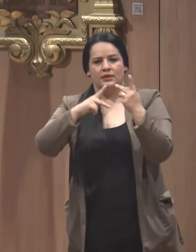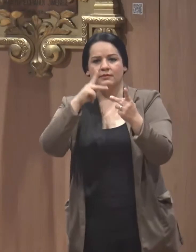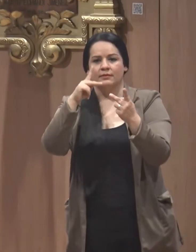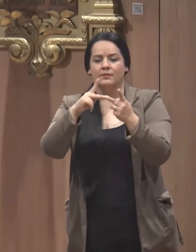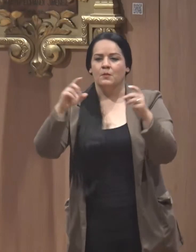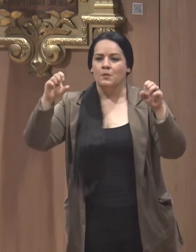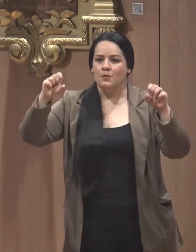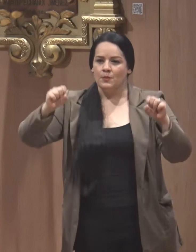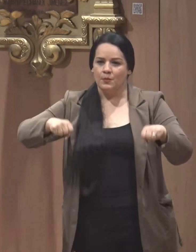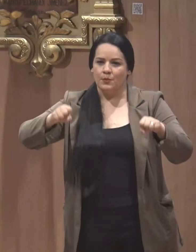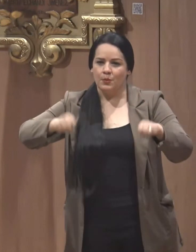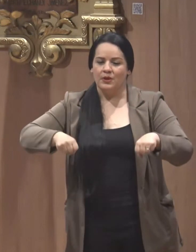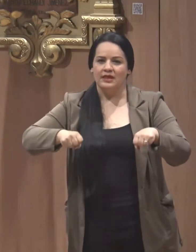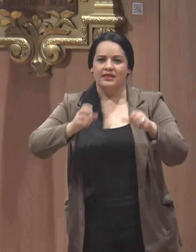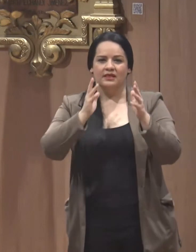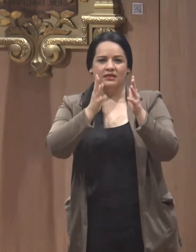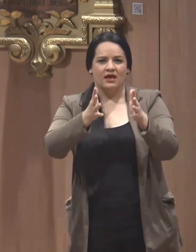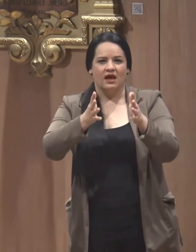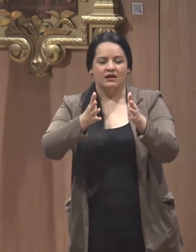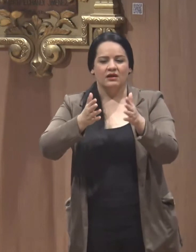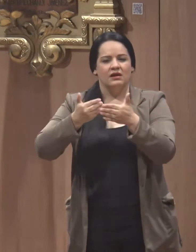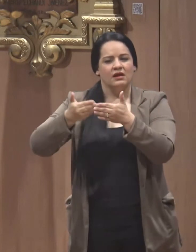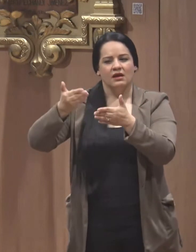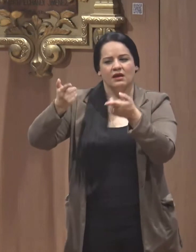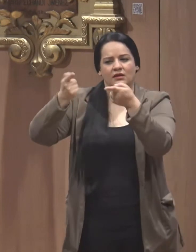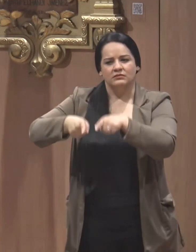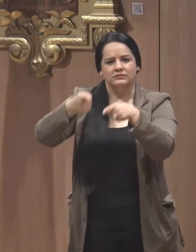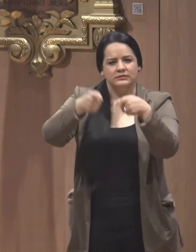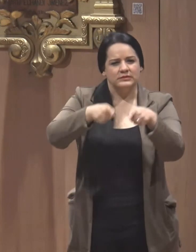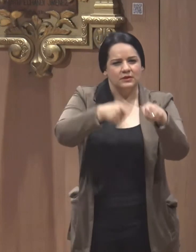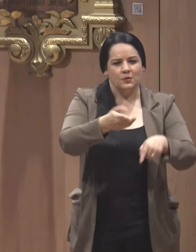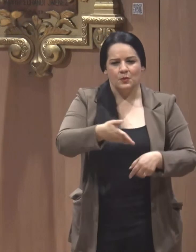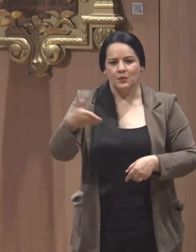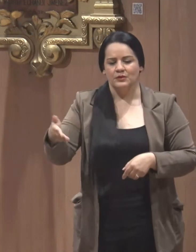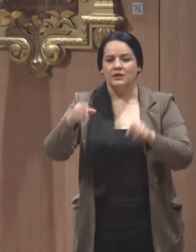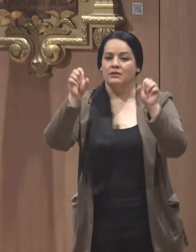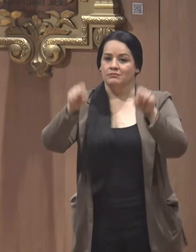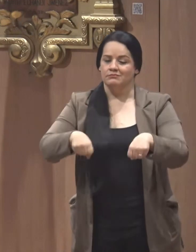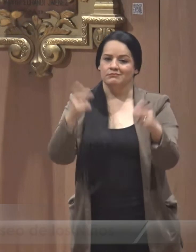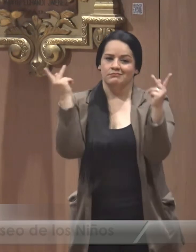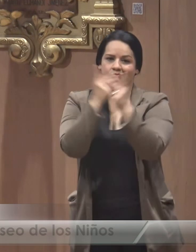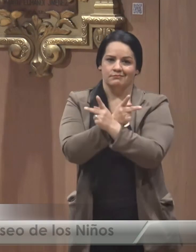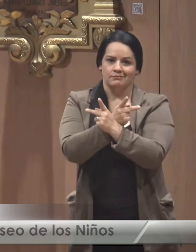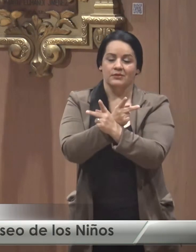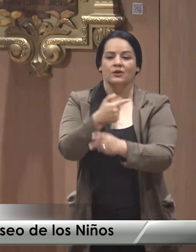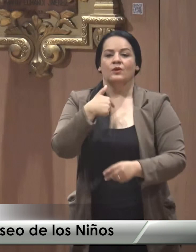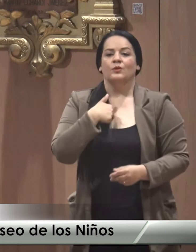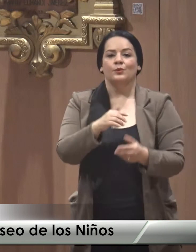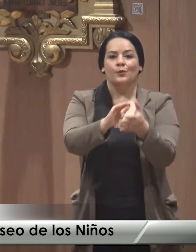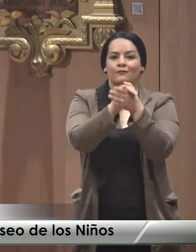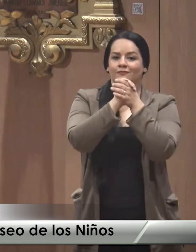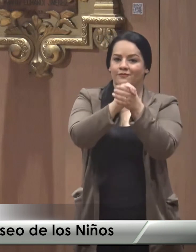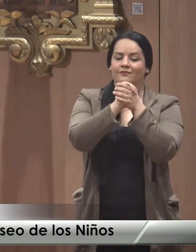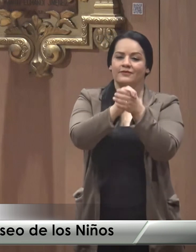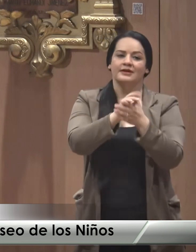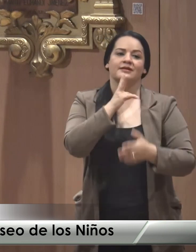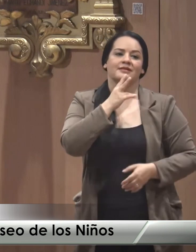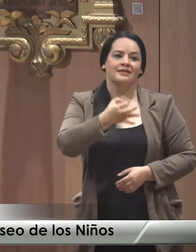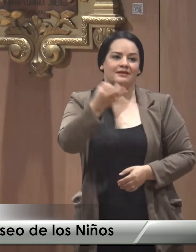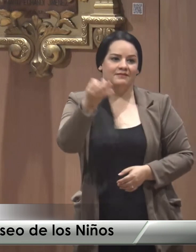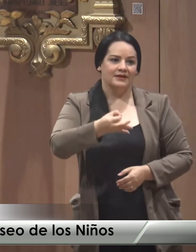presidenta honoraria de la Fundación del Museo de los Niños, Gloria Bejarano Almada, quien expresó. Yo felicito, de verdad,